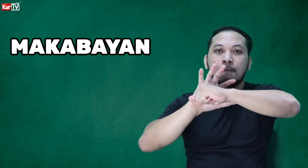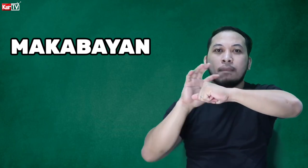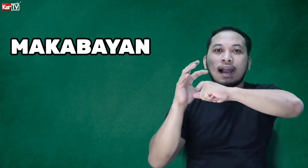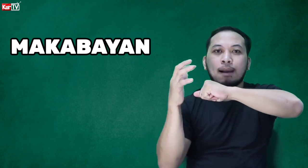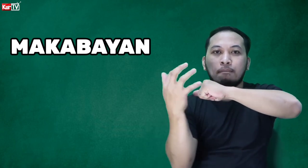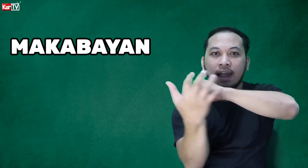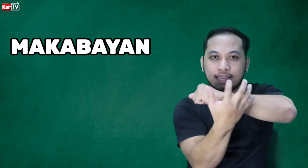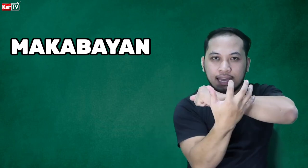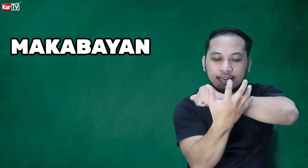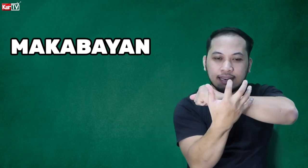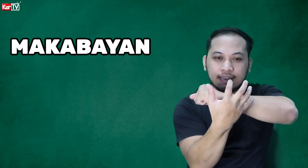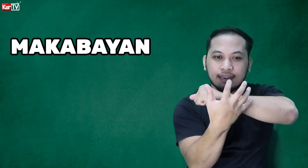Makabayan.